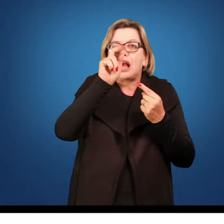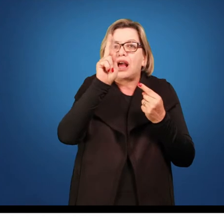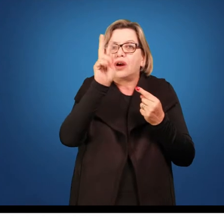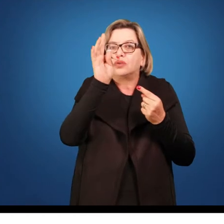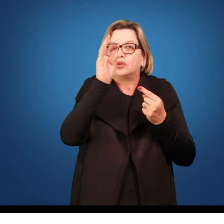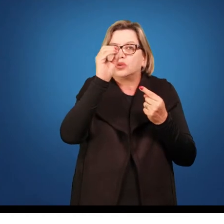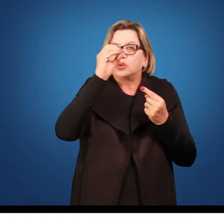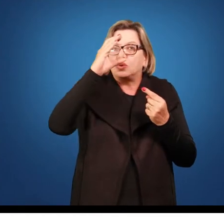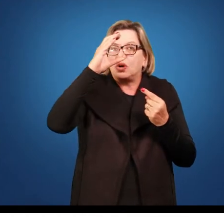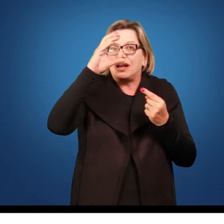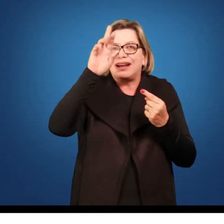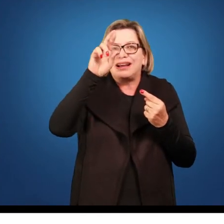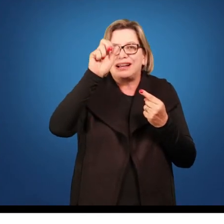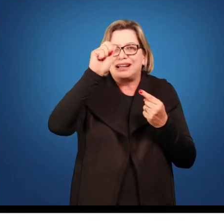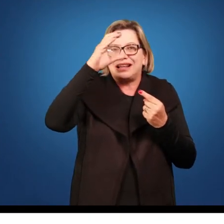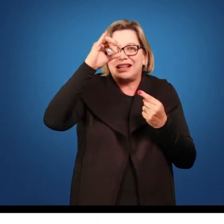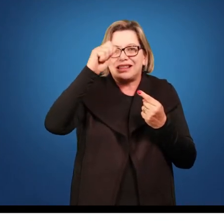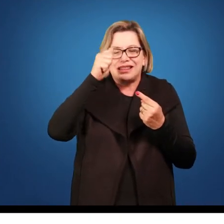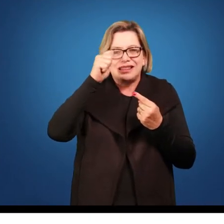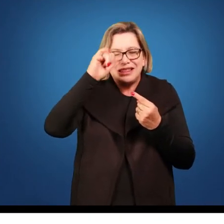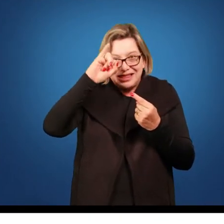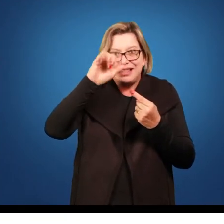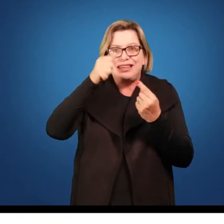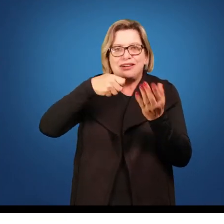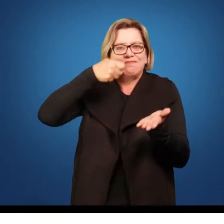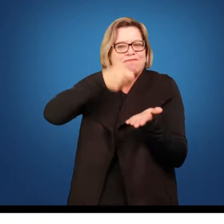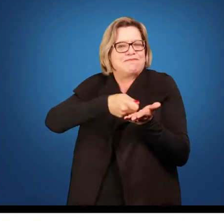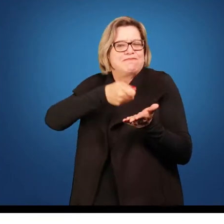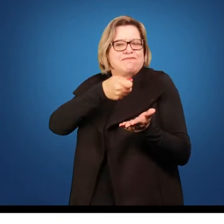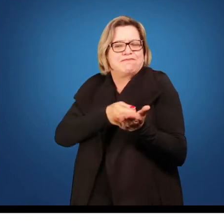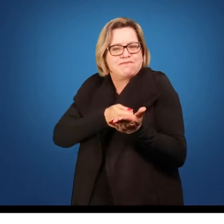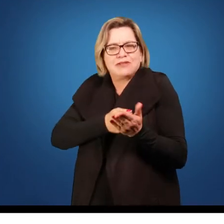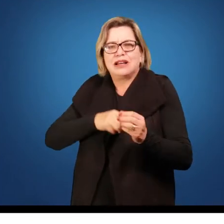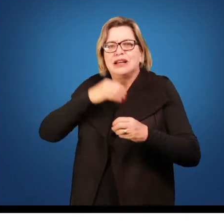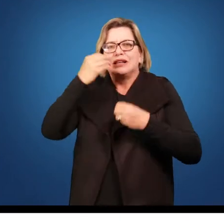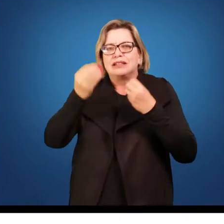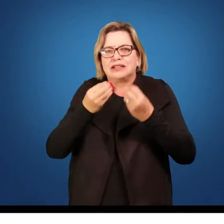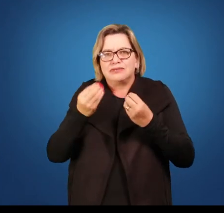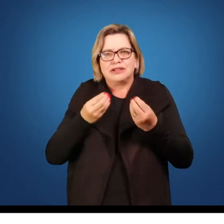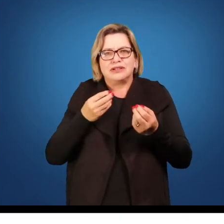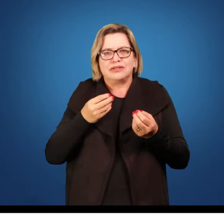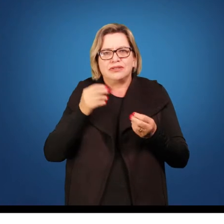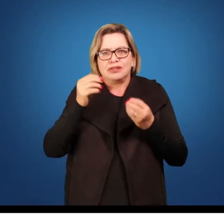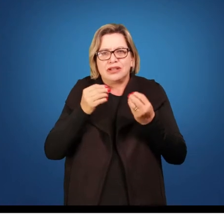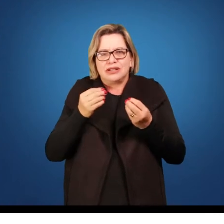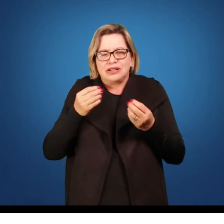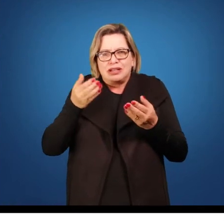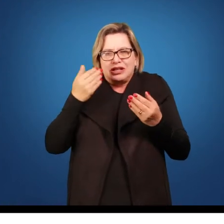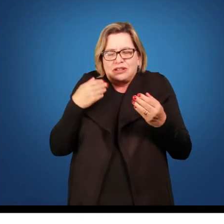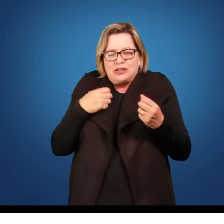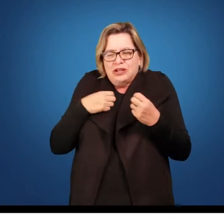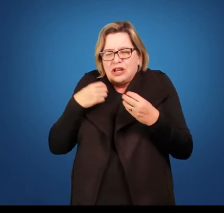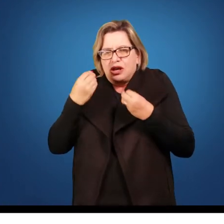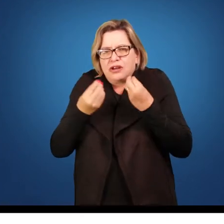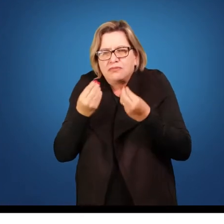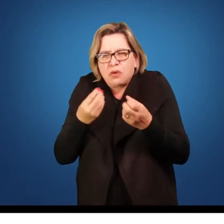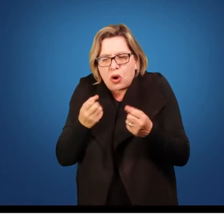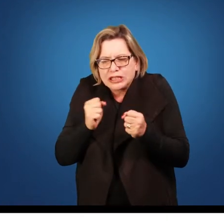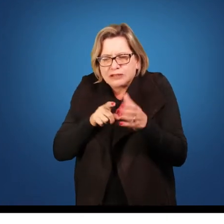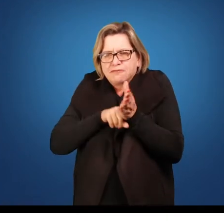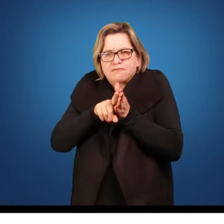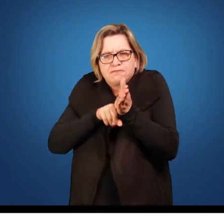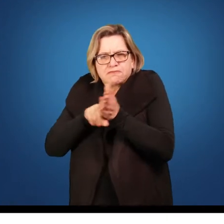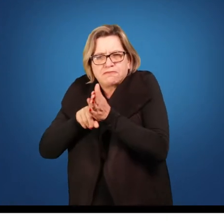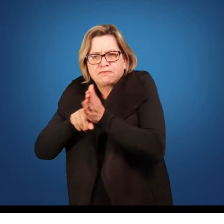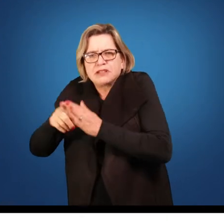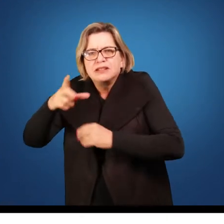ditatoriais, autoritários e até totalitários. Ana Arendt gastou muita energia trabalhando